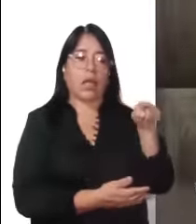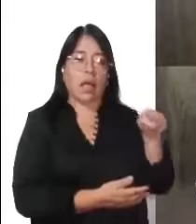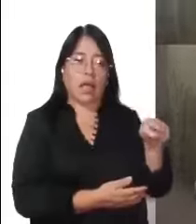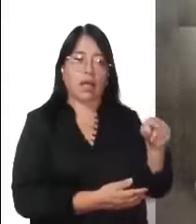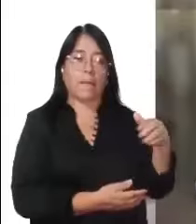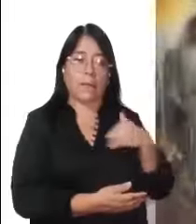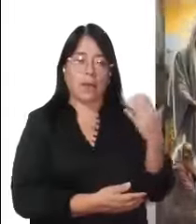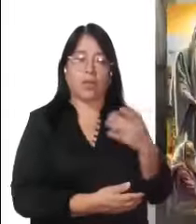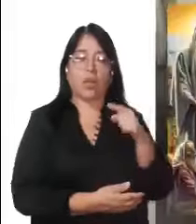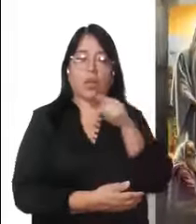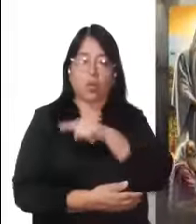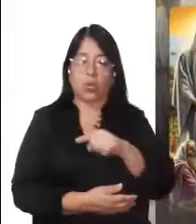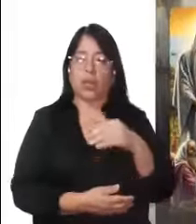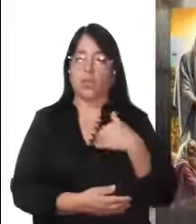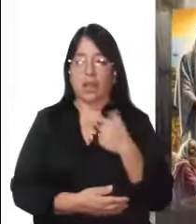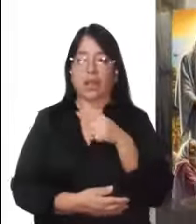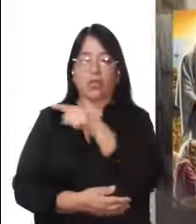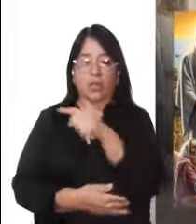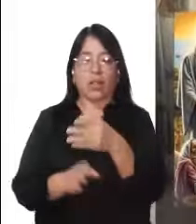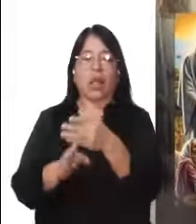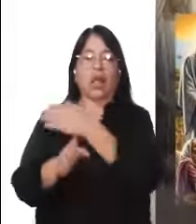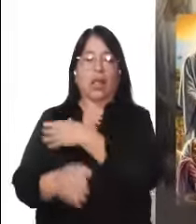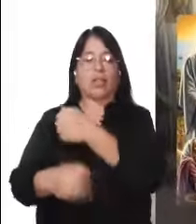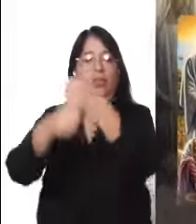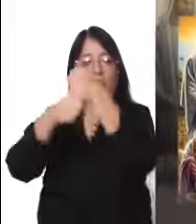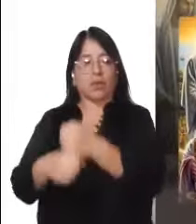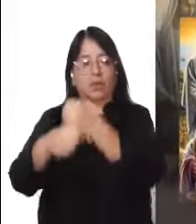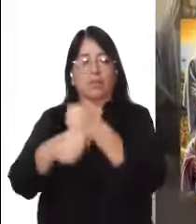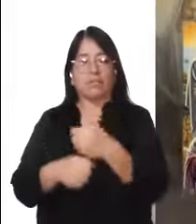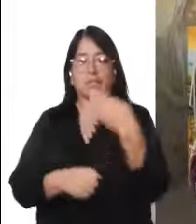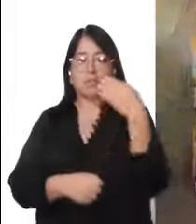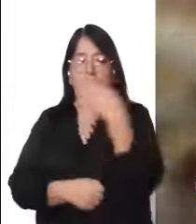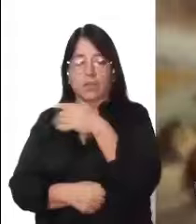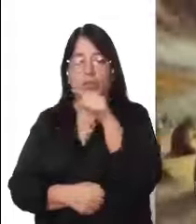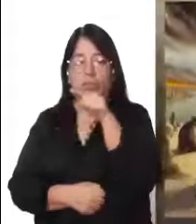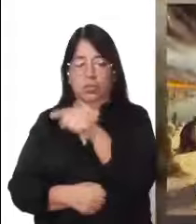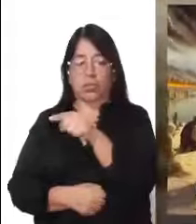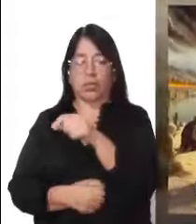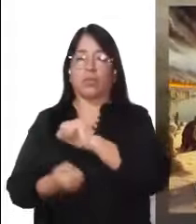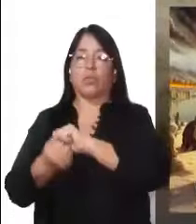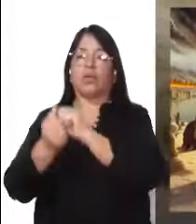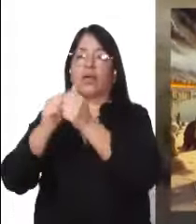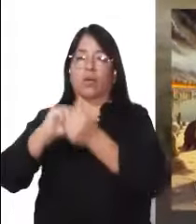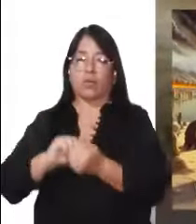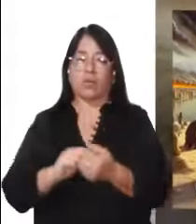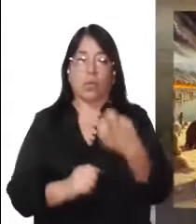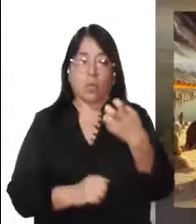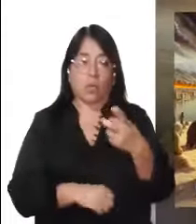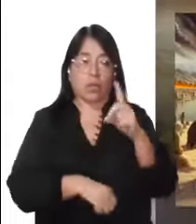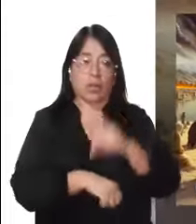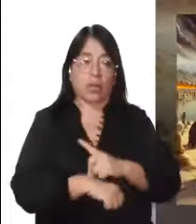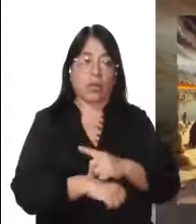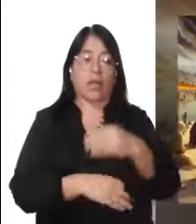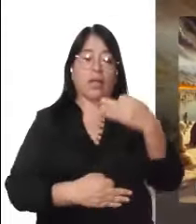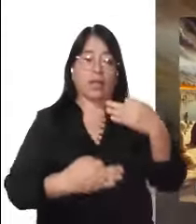hecho en ustedes, hace mucho tiempo que hubieran hecho penitencia, cubiertas de sayal y de ceniza. Por eso